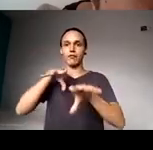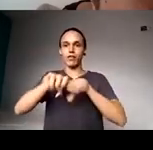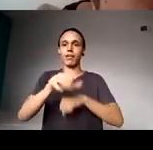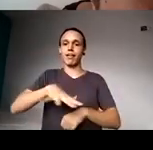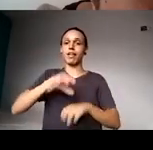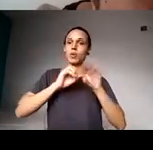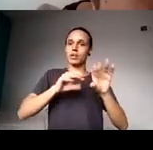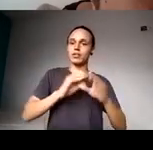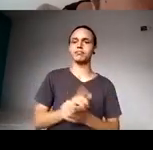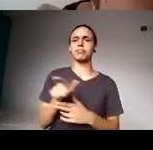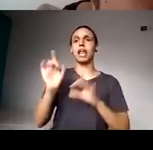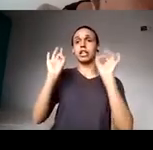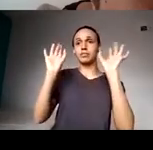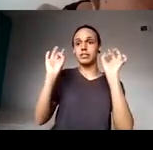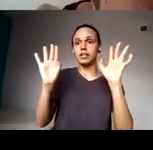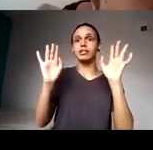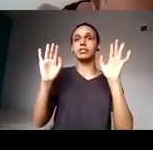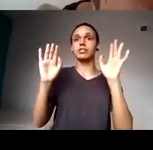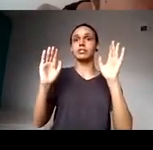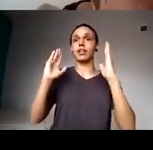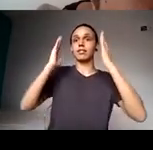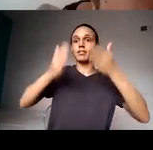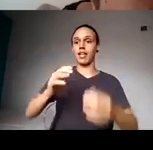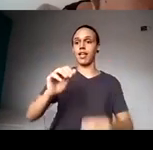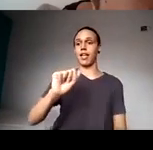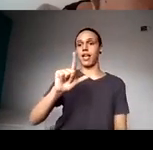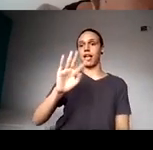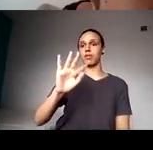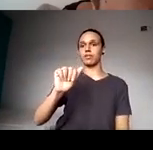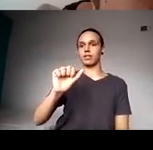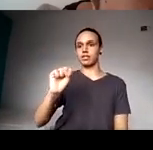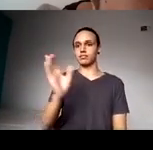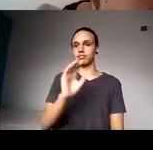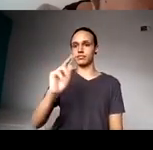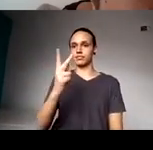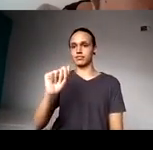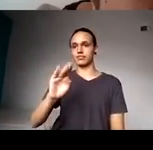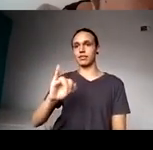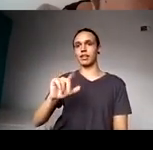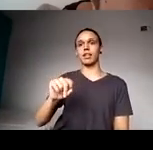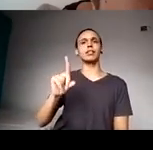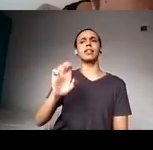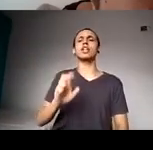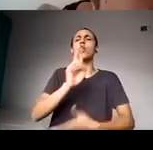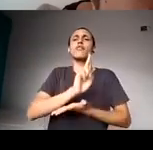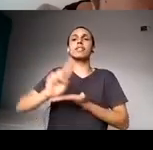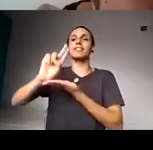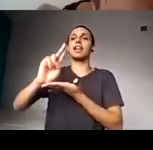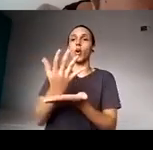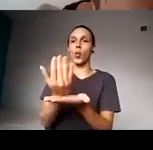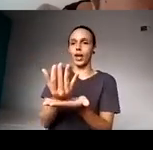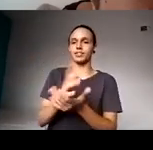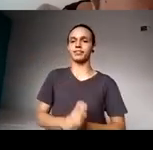em alta, e com especialização em altas habilidades pela UERJ. É graduada em educação especial, com habilitação